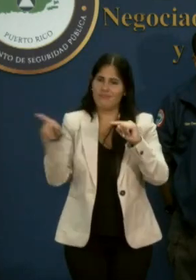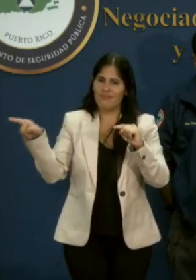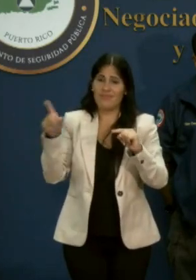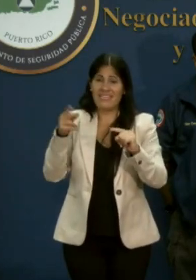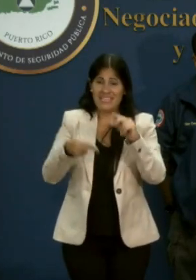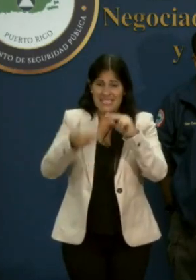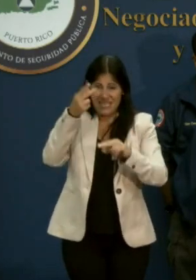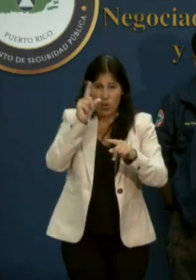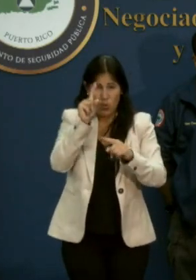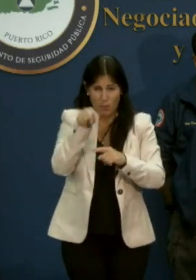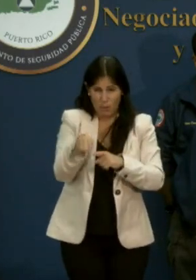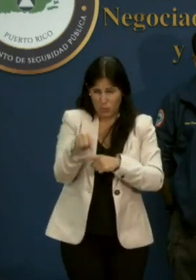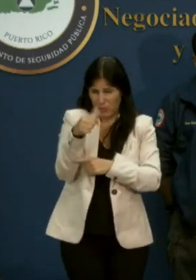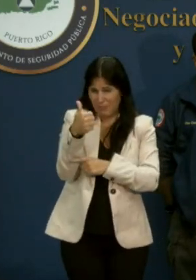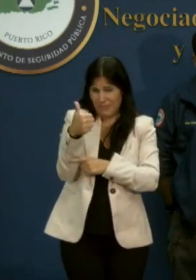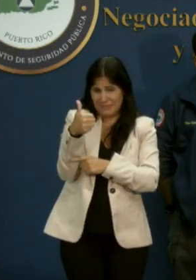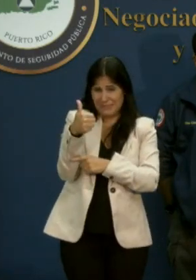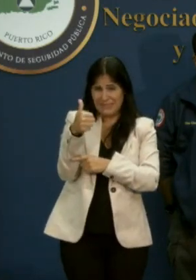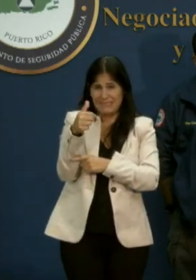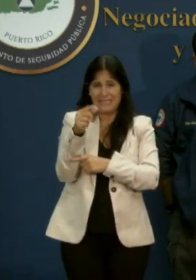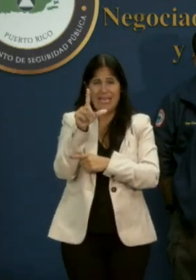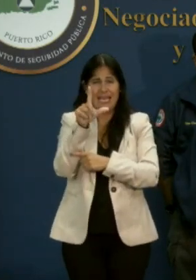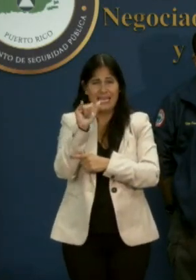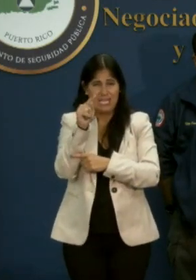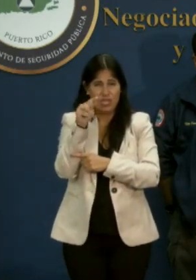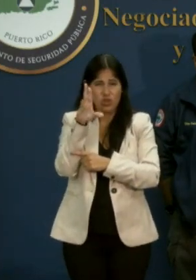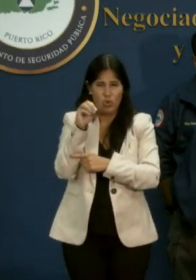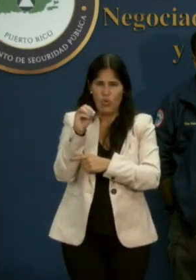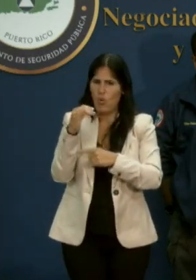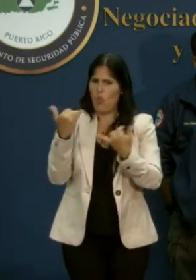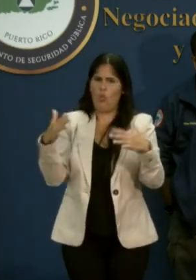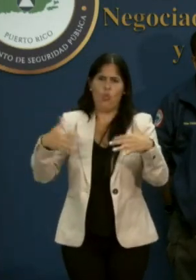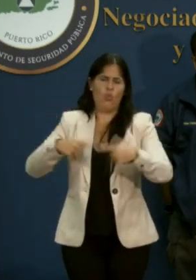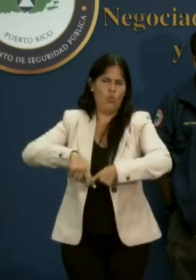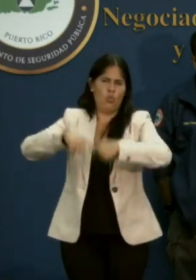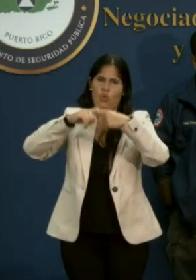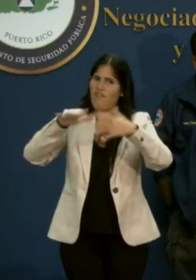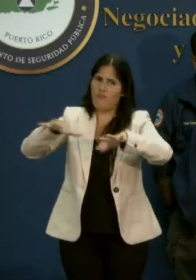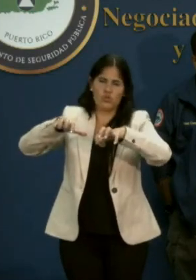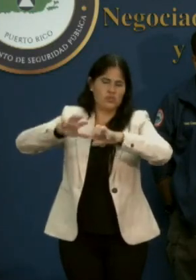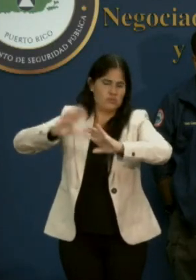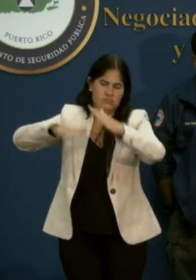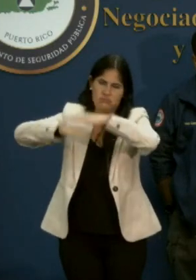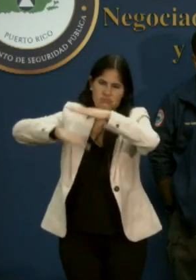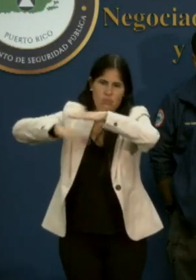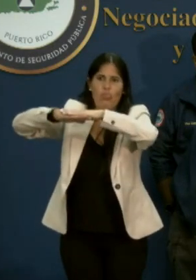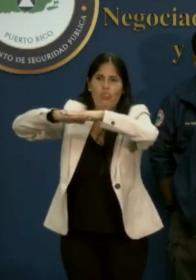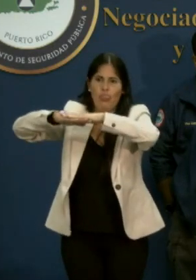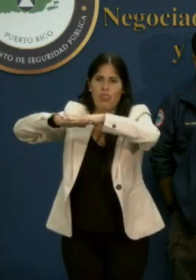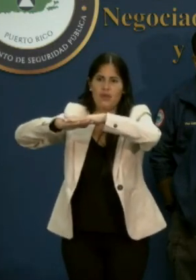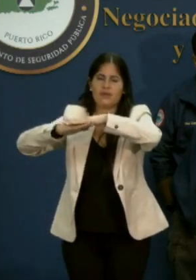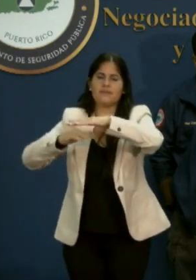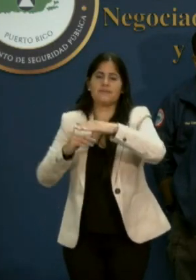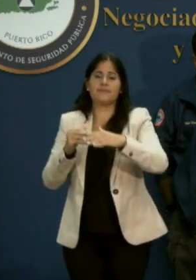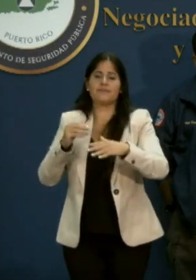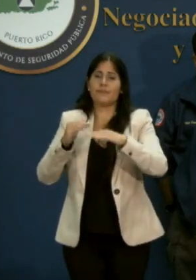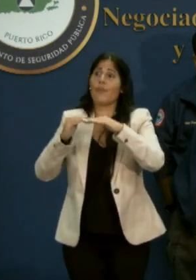o 10 el litro. Así que se congela ahí, la podría bajar, pero no la puede subir de ahí. Pero,